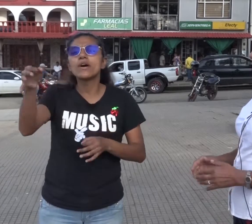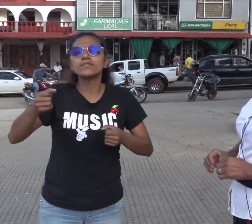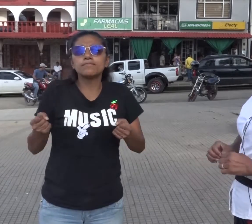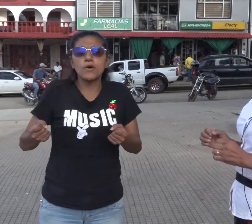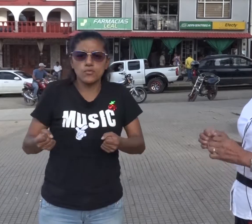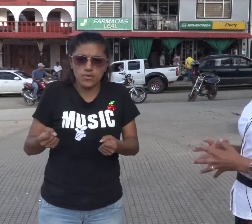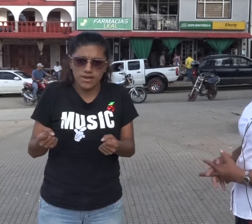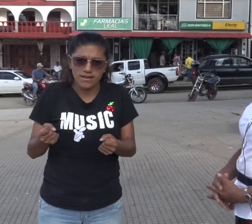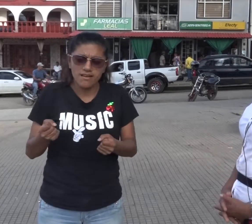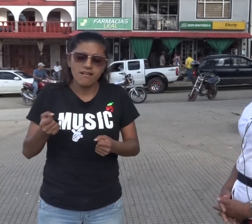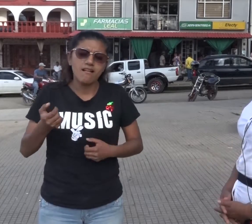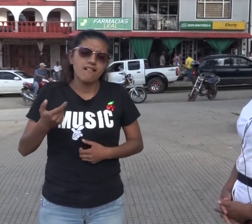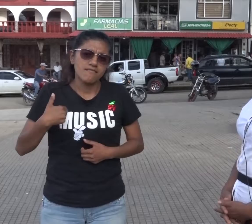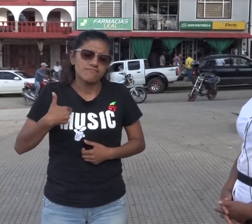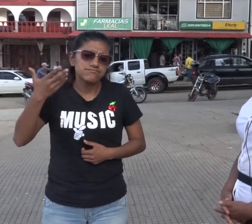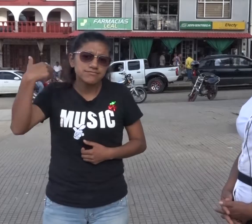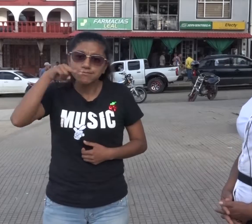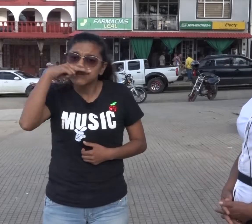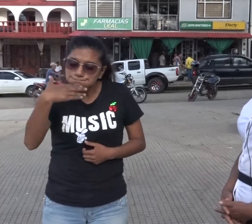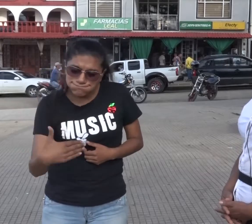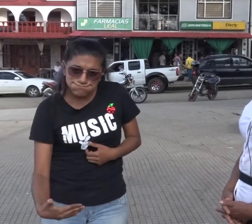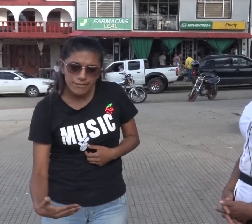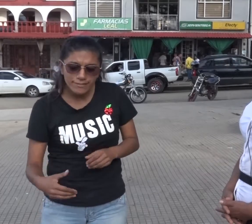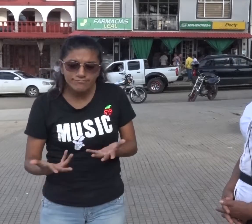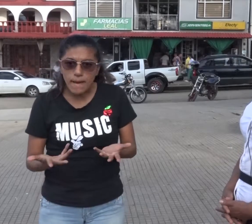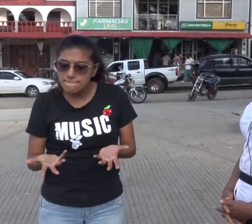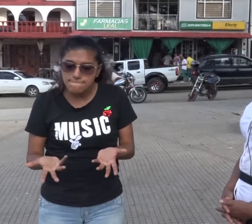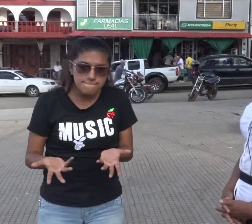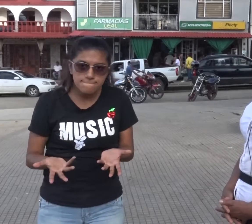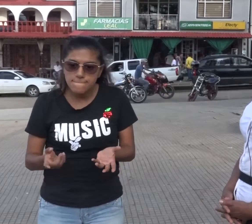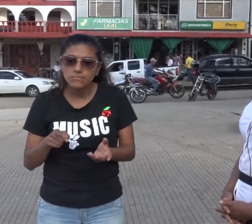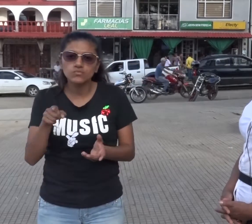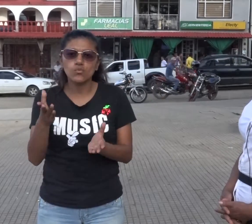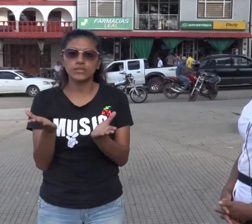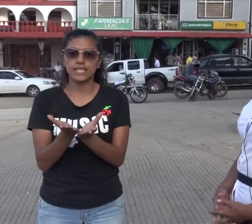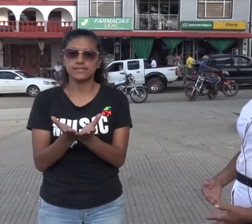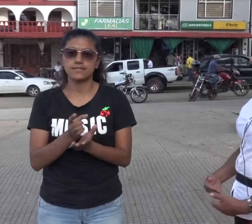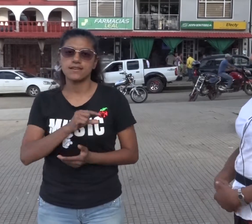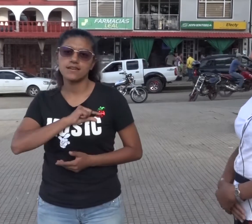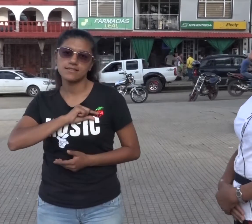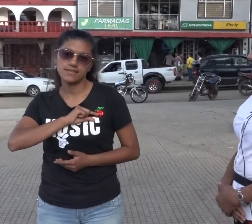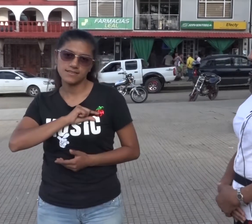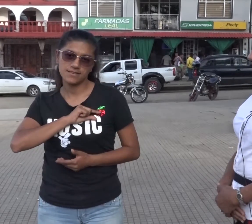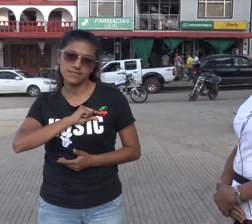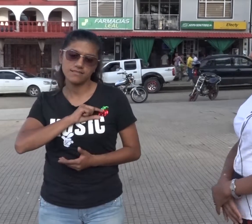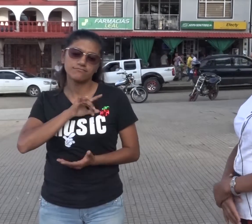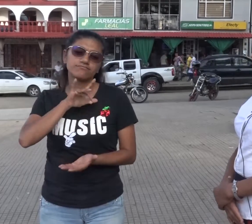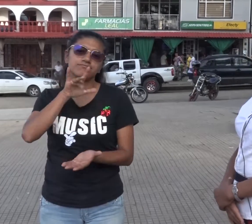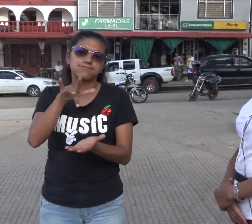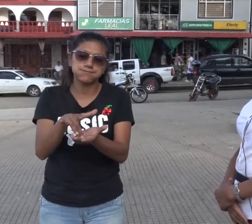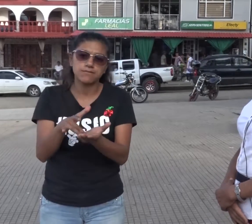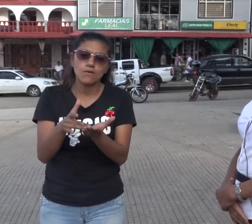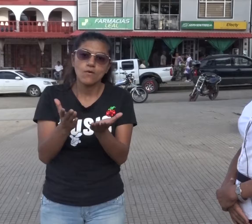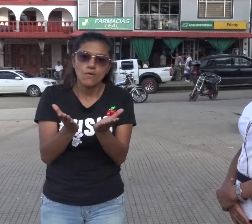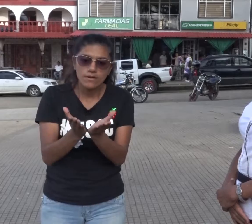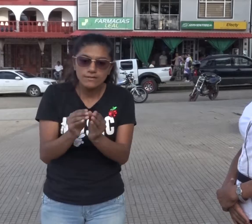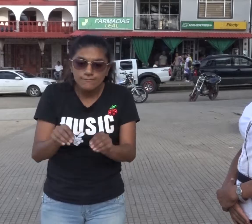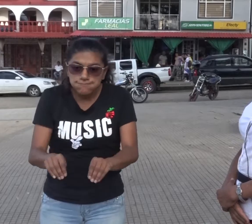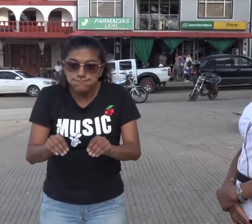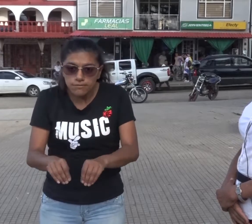En Bogotá, yo cuando estaba bebé, pequeñita, estudié en INSOR, asistí a INSOR